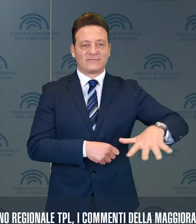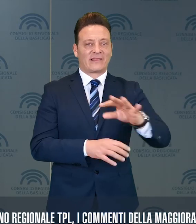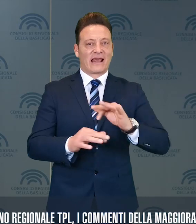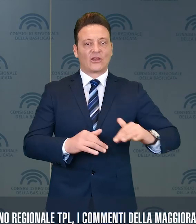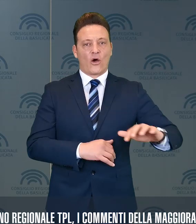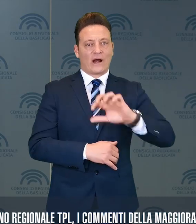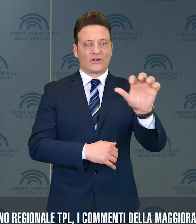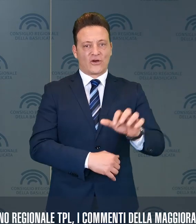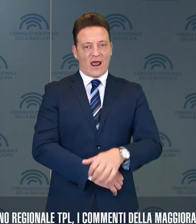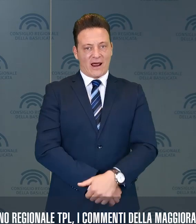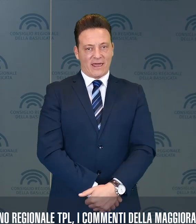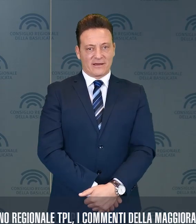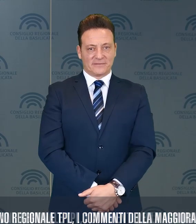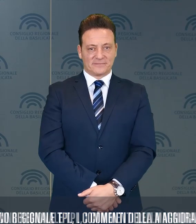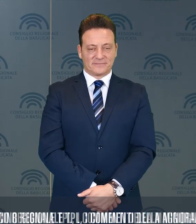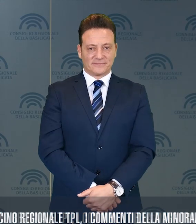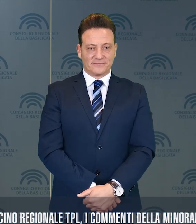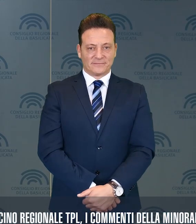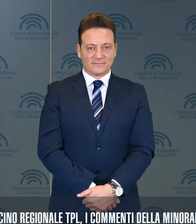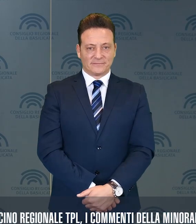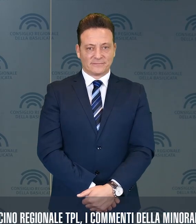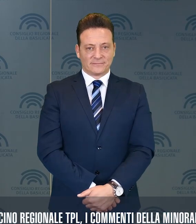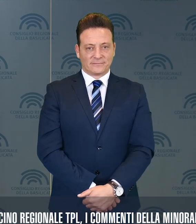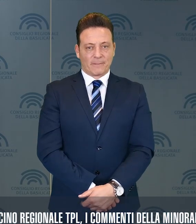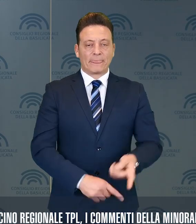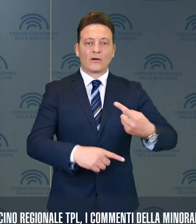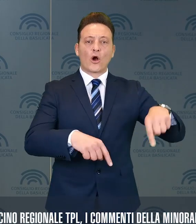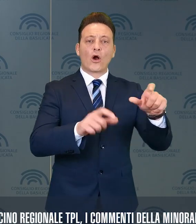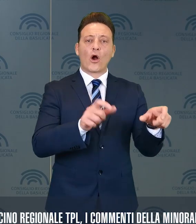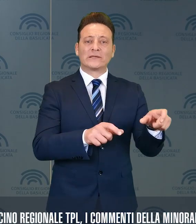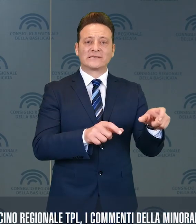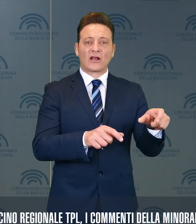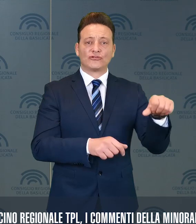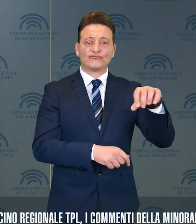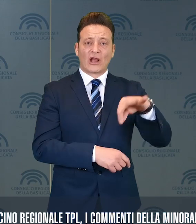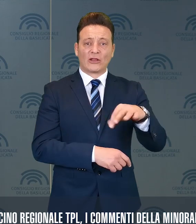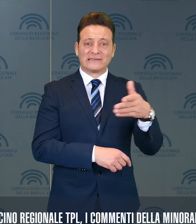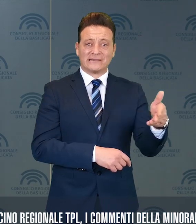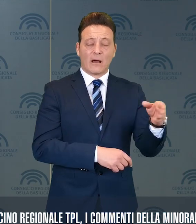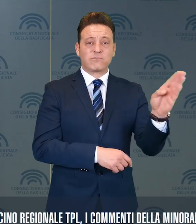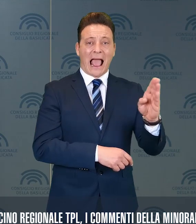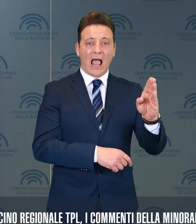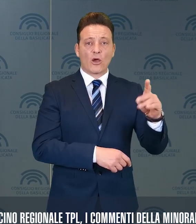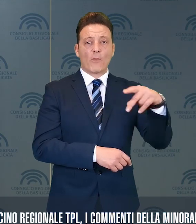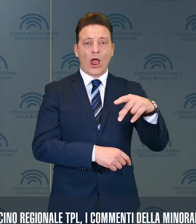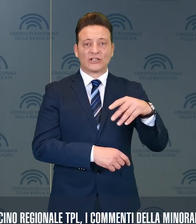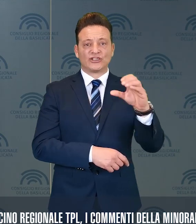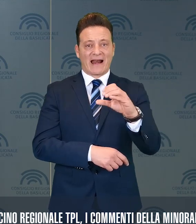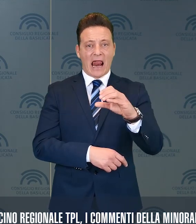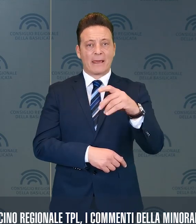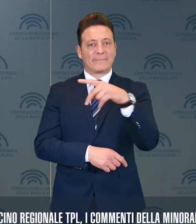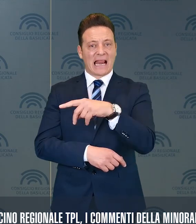territorio regionale. Per i consiglieri del centro-sinistra, Braia, Polese, Cifarelli,